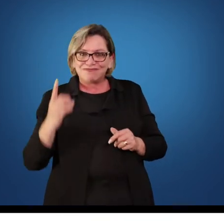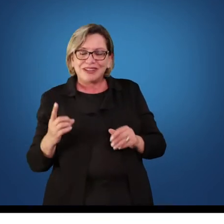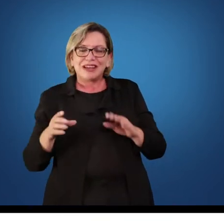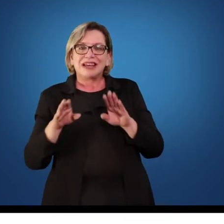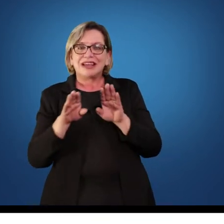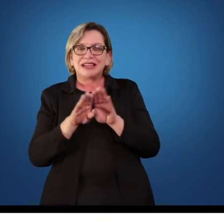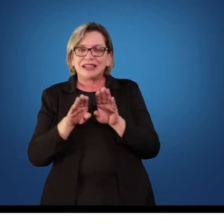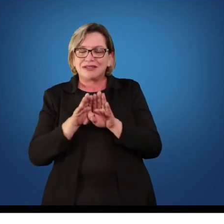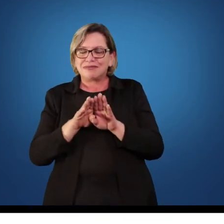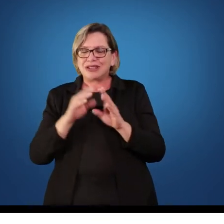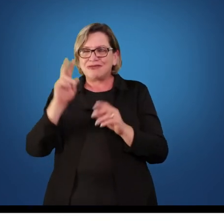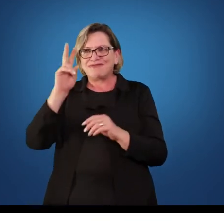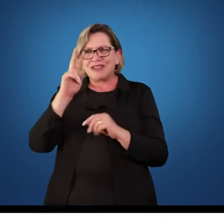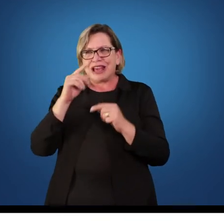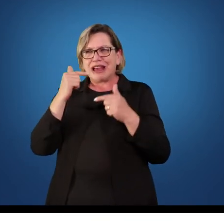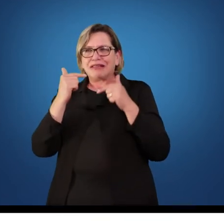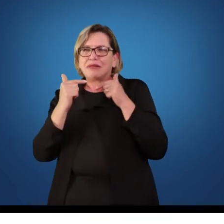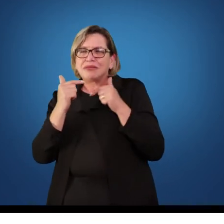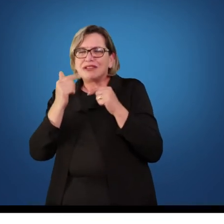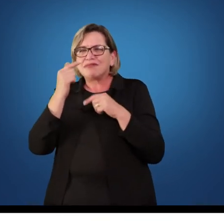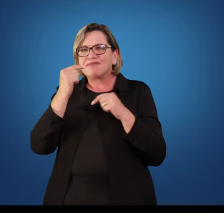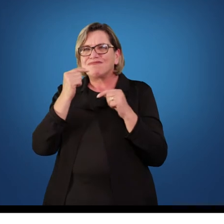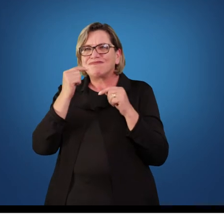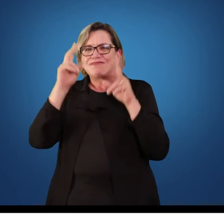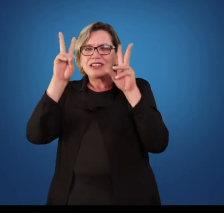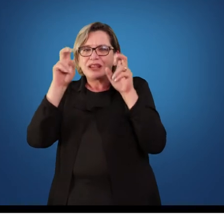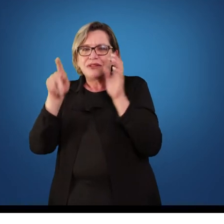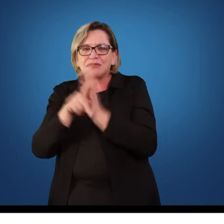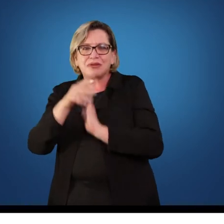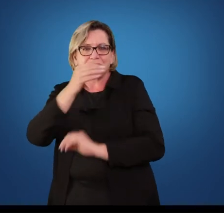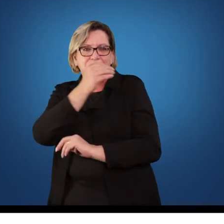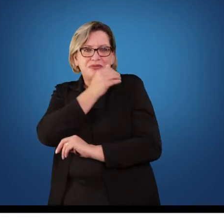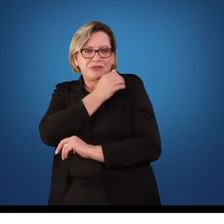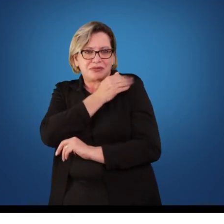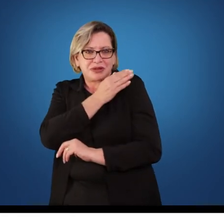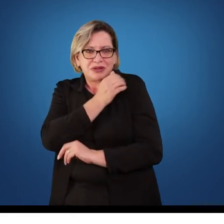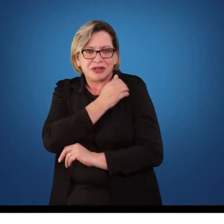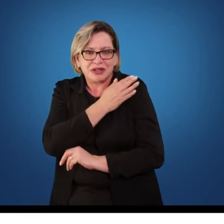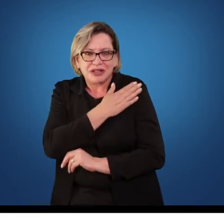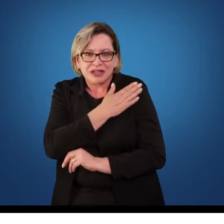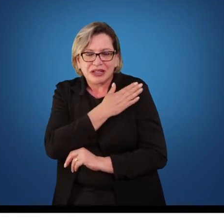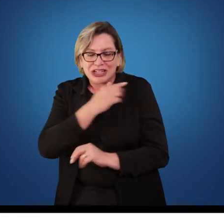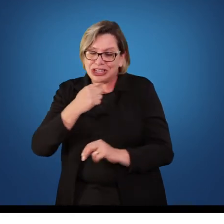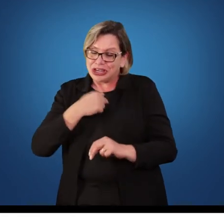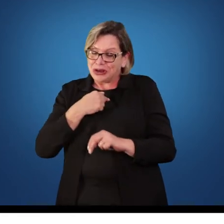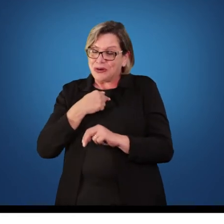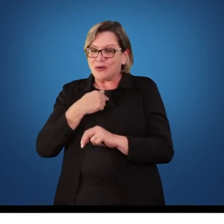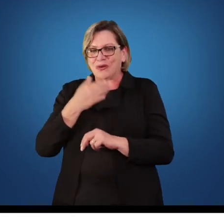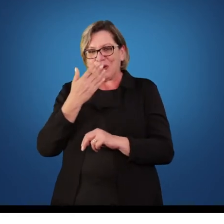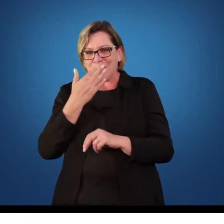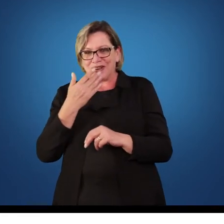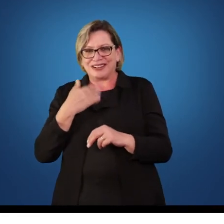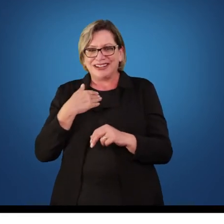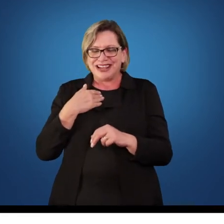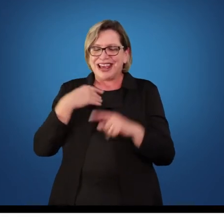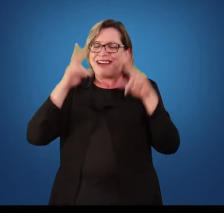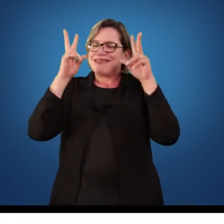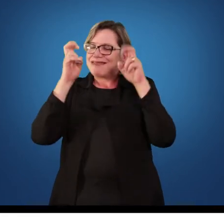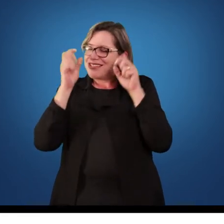do preconceito. Não sei se de repente por causa da minha questão, da minha própria cor, mas isso sempre foi um tema muito referente no meu